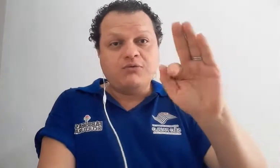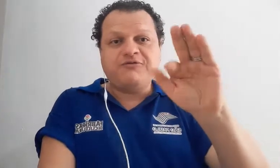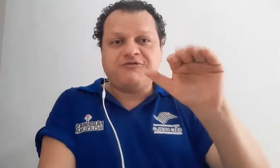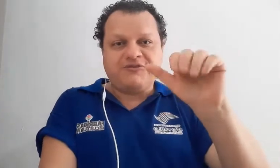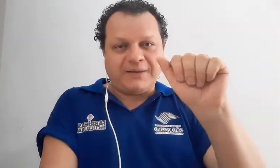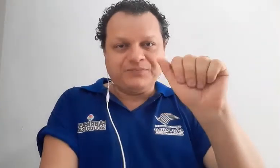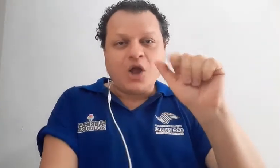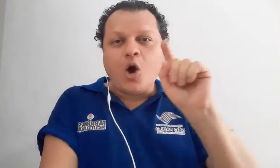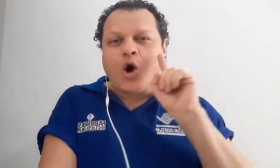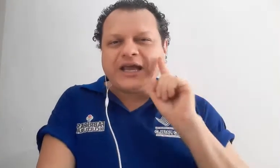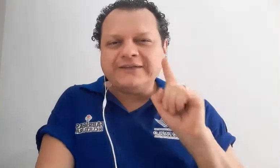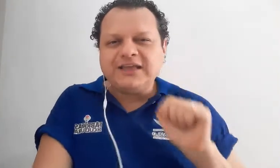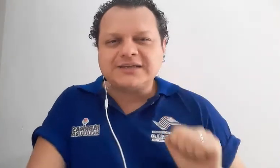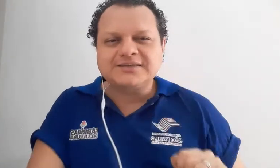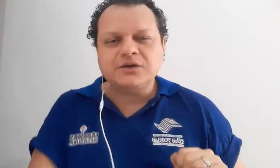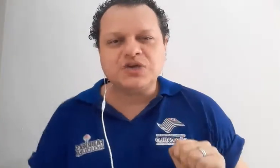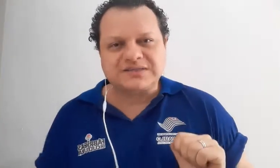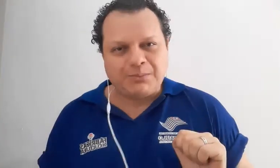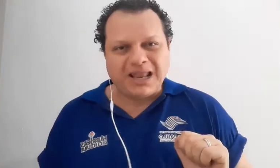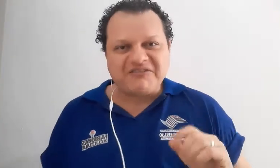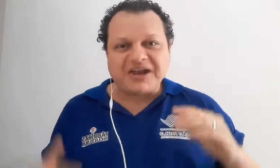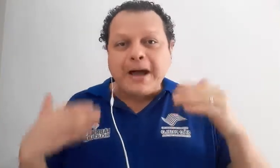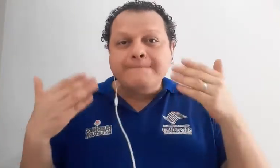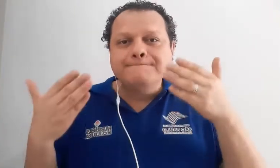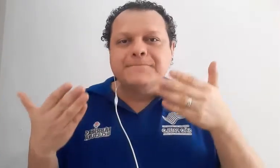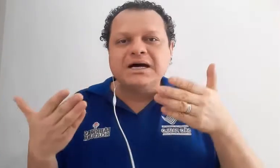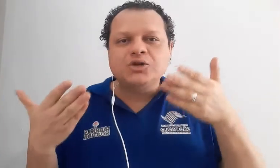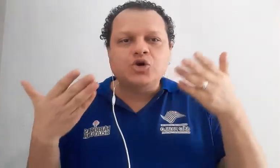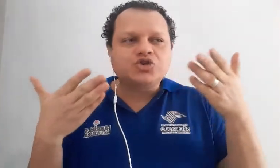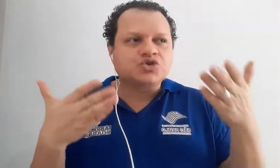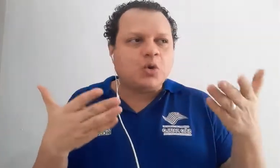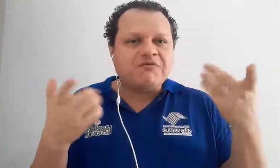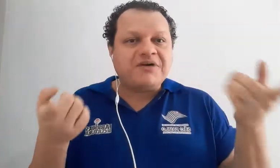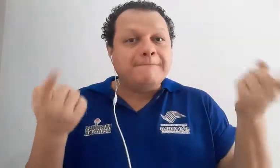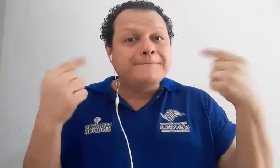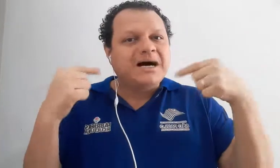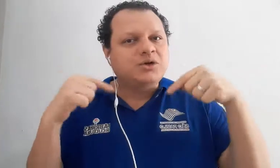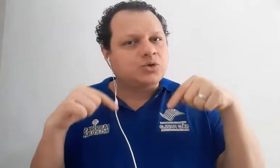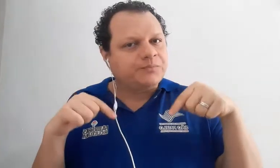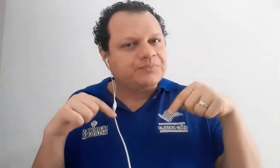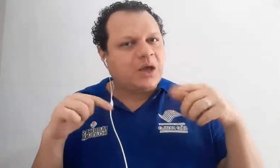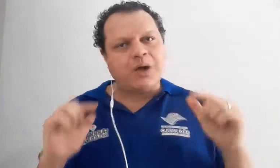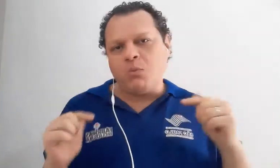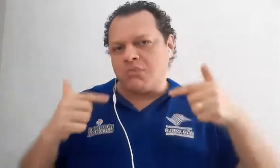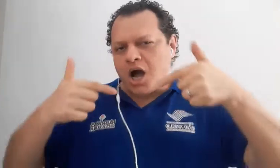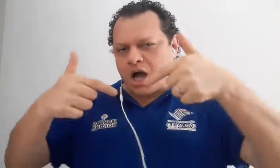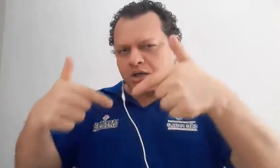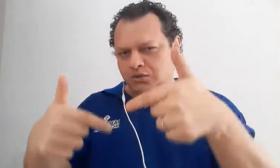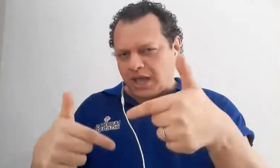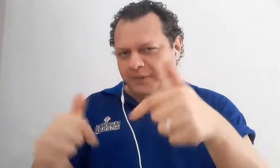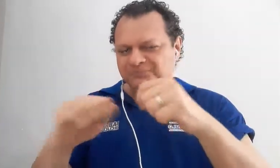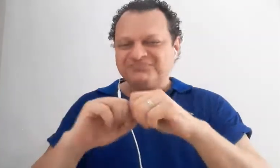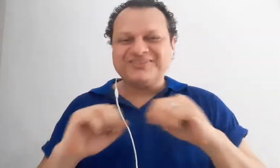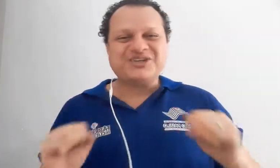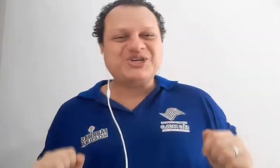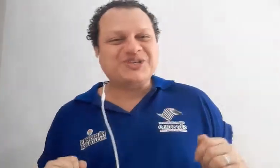Manosoufa. Olha que interessante essa palavra. Manosoufa. Mano, não é o mano, né? Que a gente está